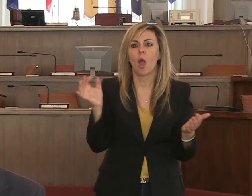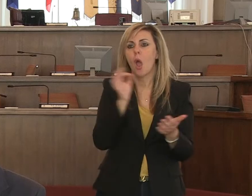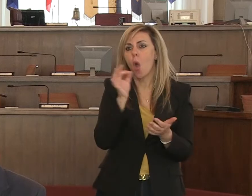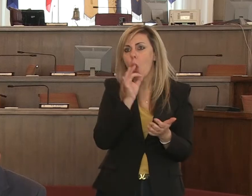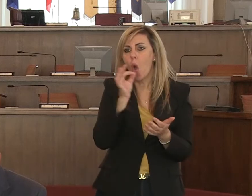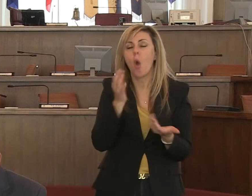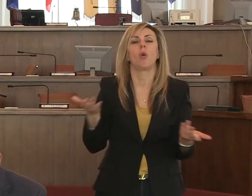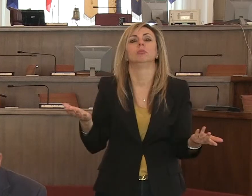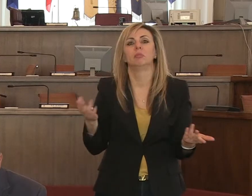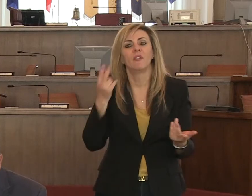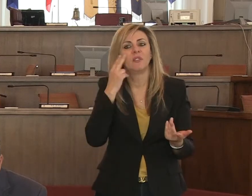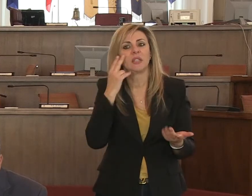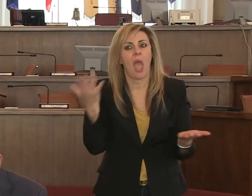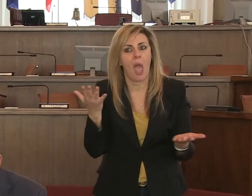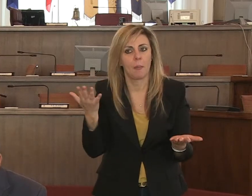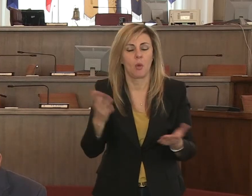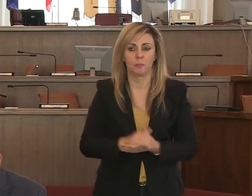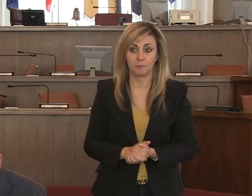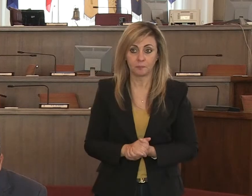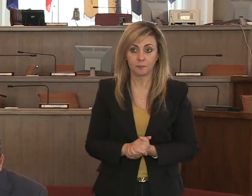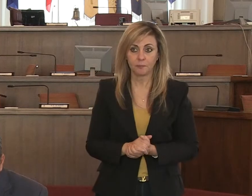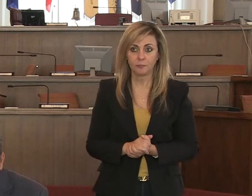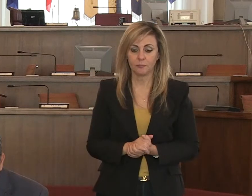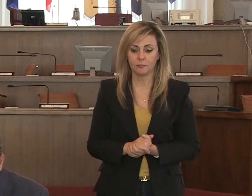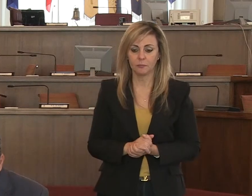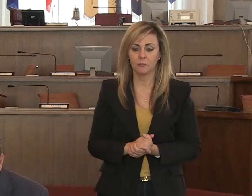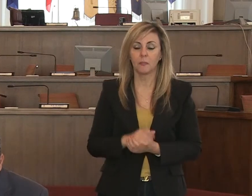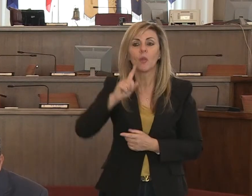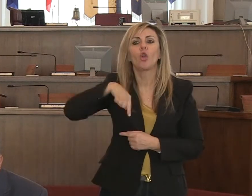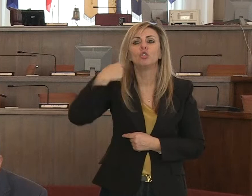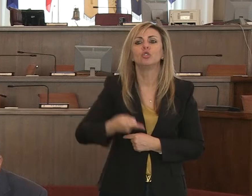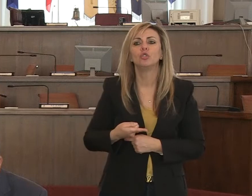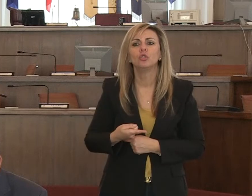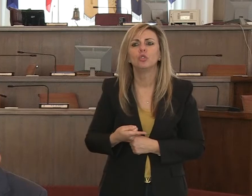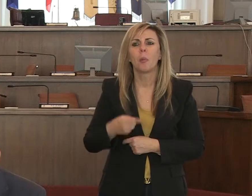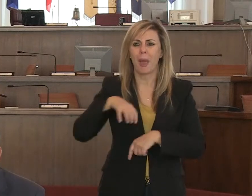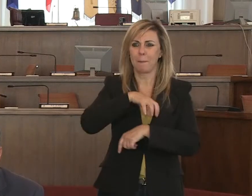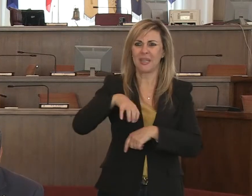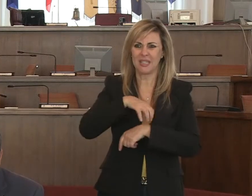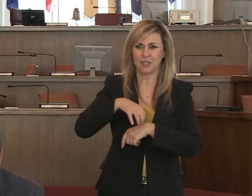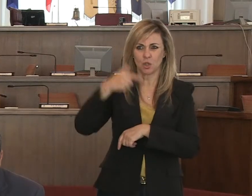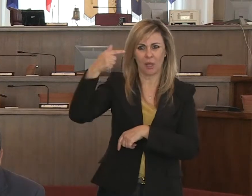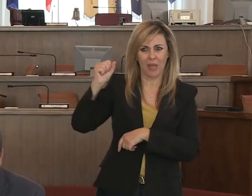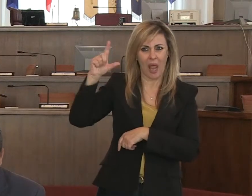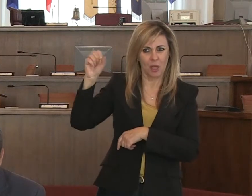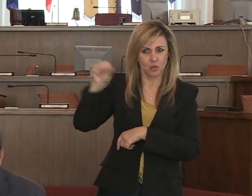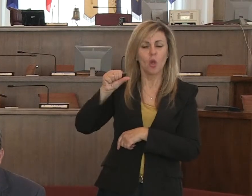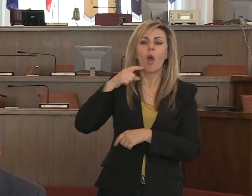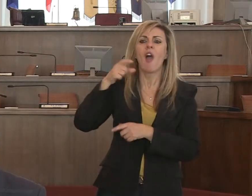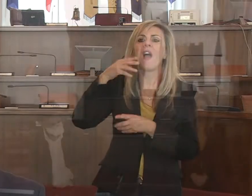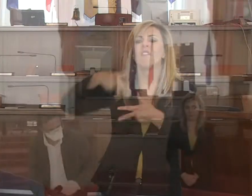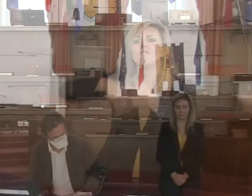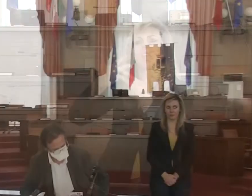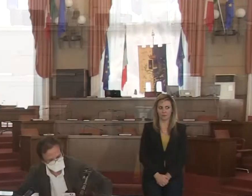riconoscimenti e anche domani con il ministro Catalfo una una videoconferenza.